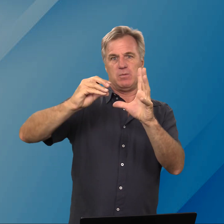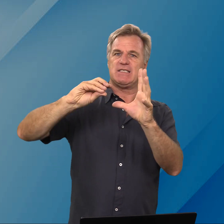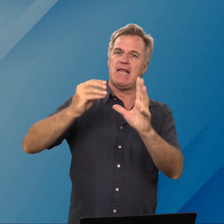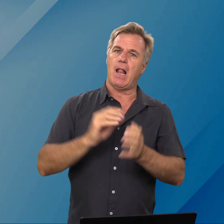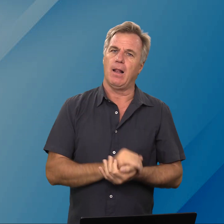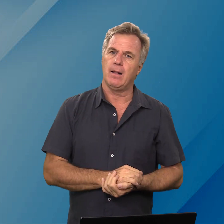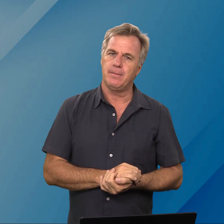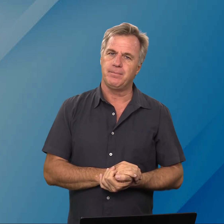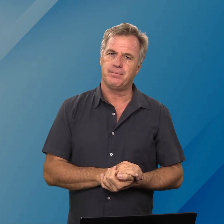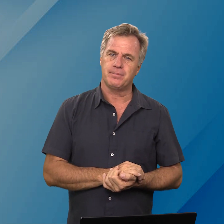omstel